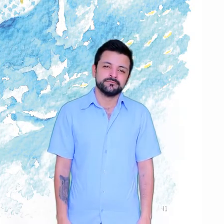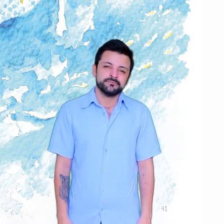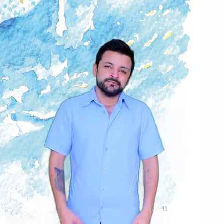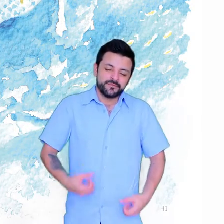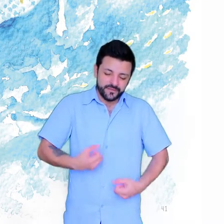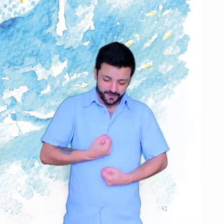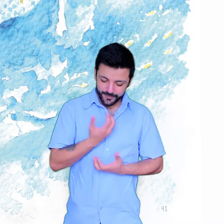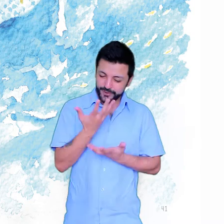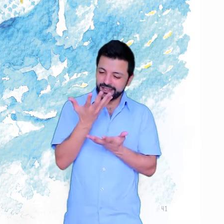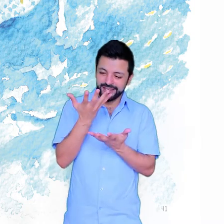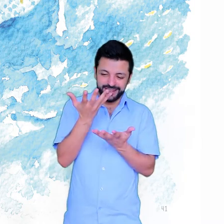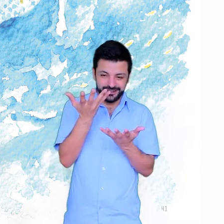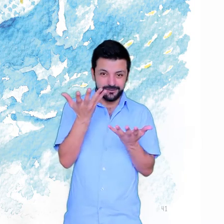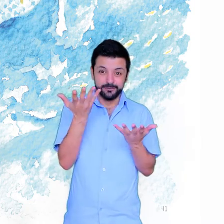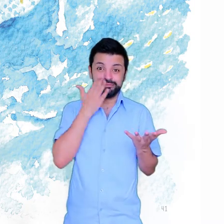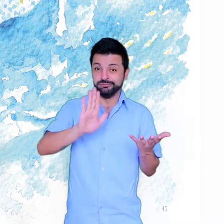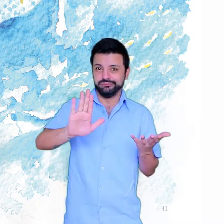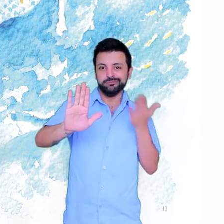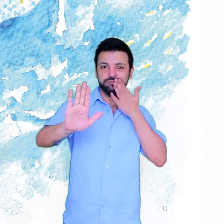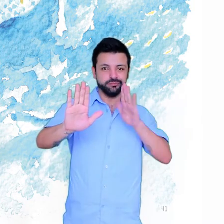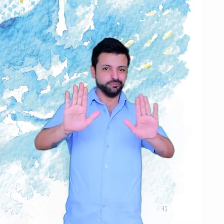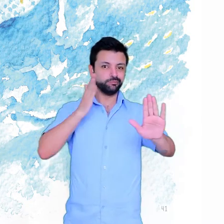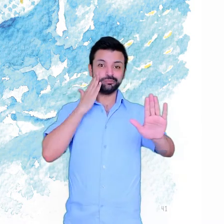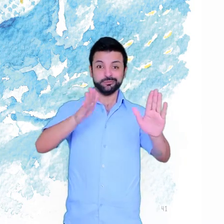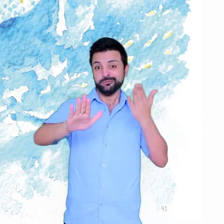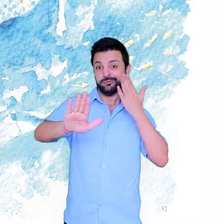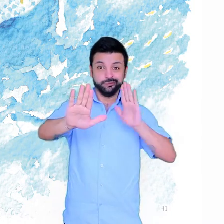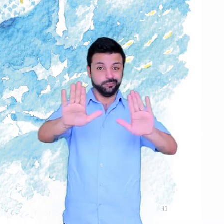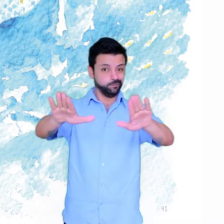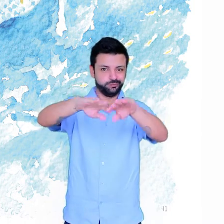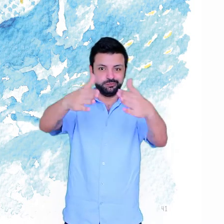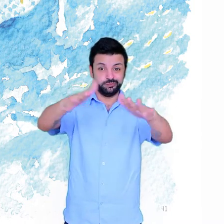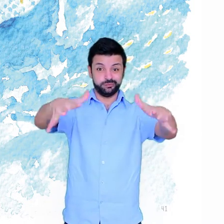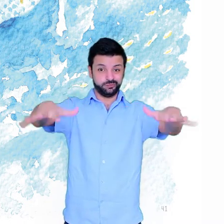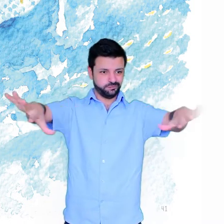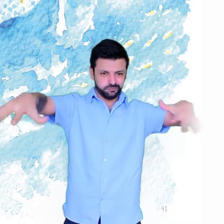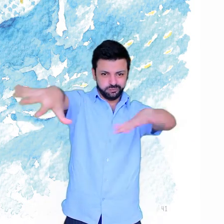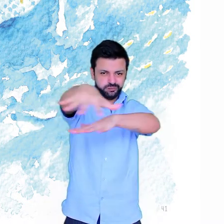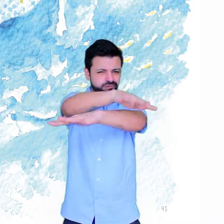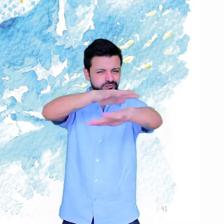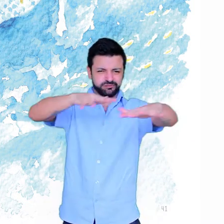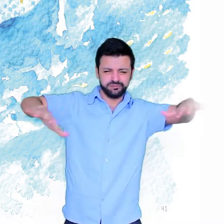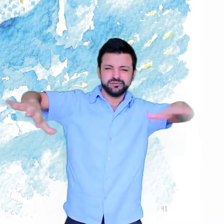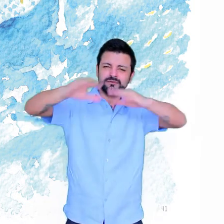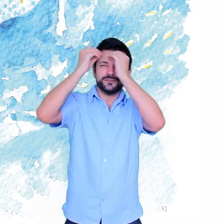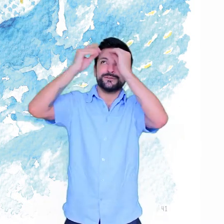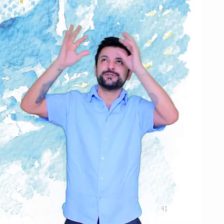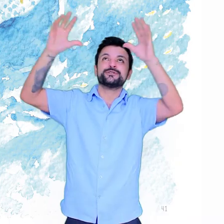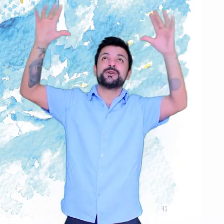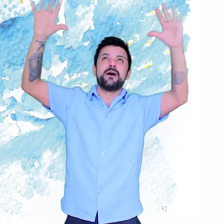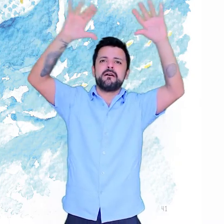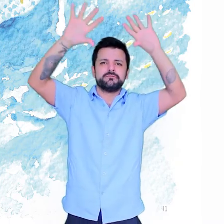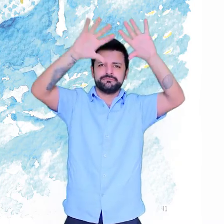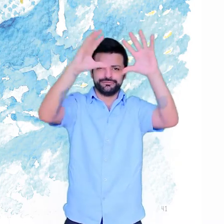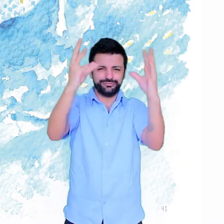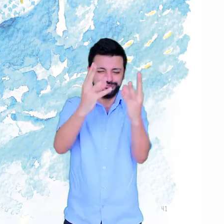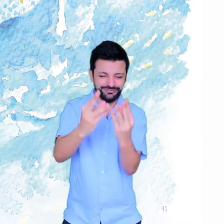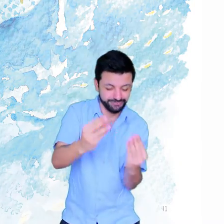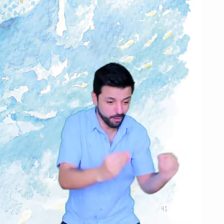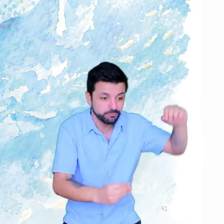Poema todo azul No azul profundo do mar Todos os meus sonhos se depositam Cavalos